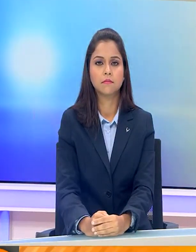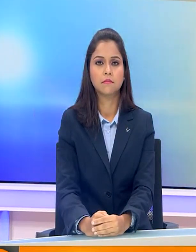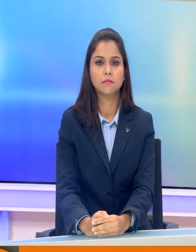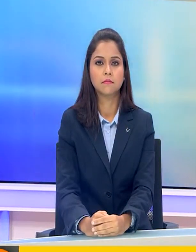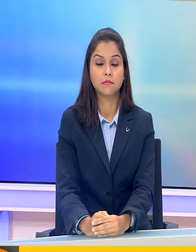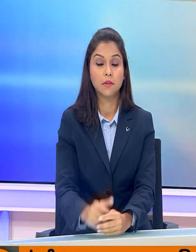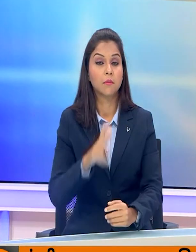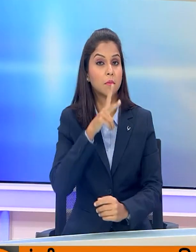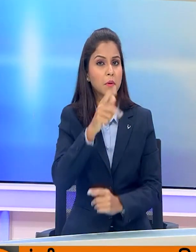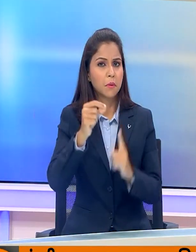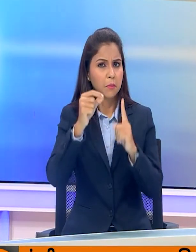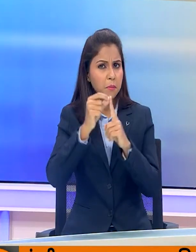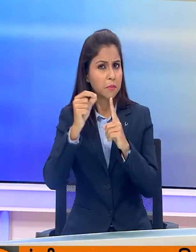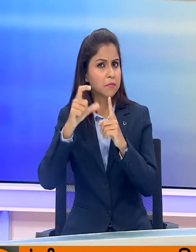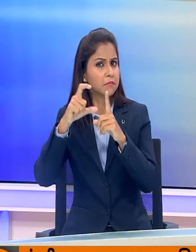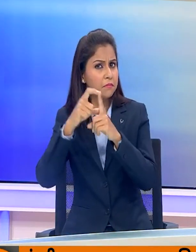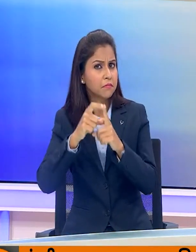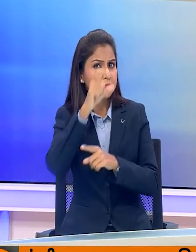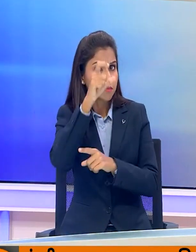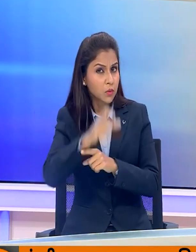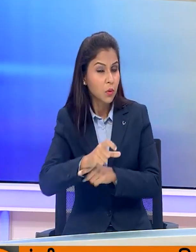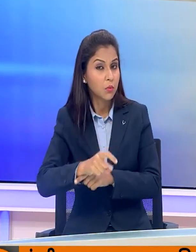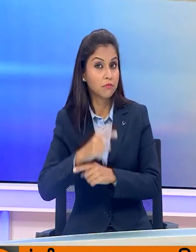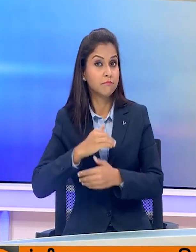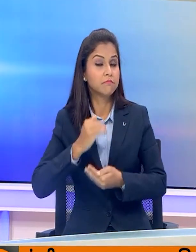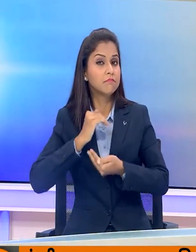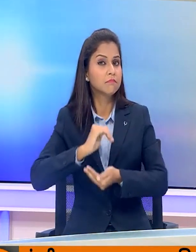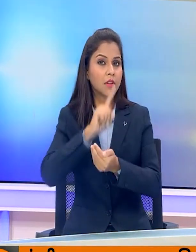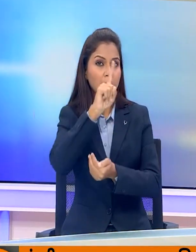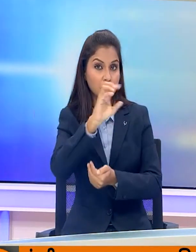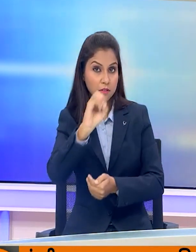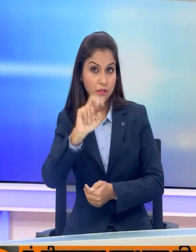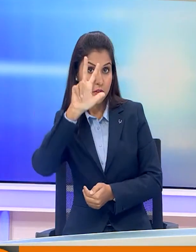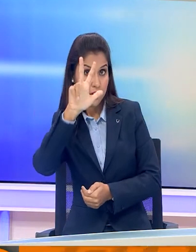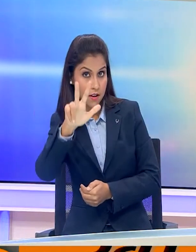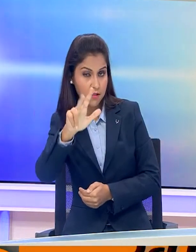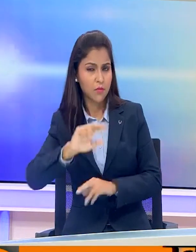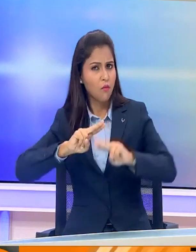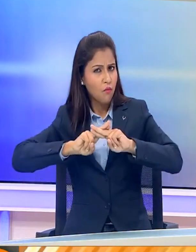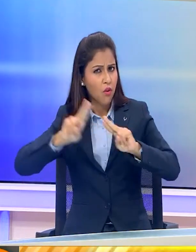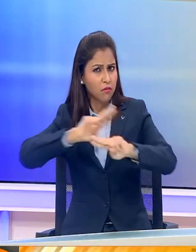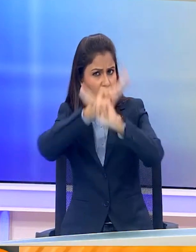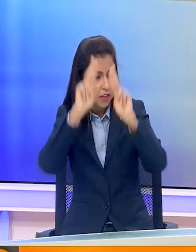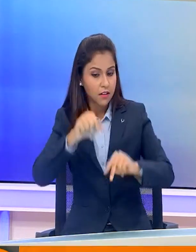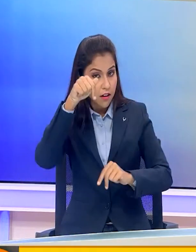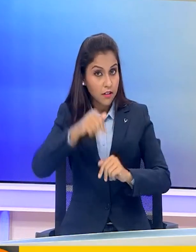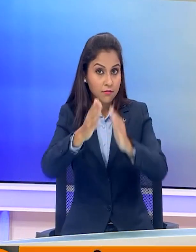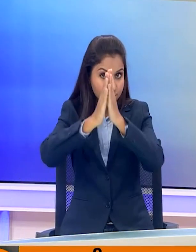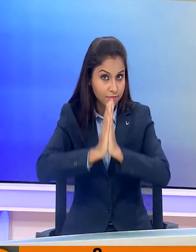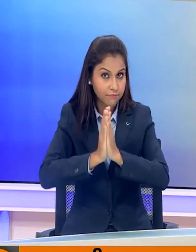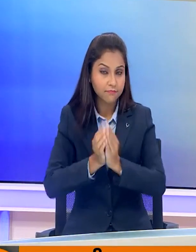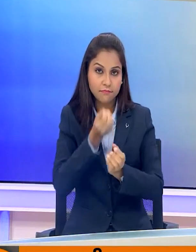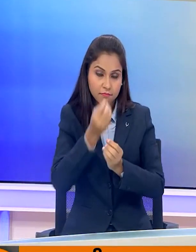आपको बता दें कि पंडित दीन दयाल उपाध्याई की 108 मी जयनती पर कृतग्य राष्ट्र आज उन्हें नमन कर रहा है